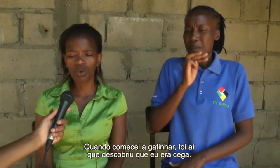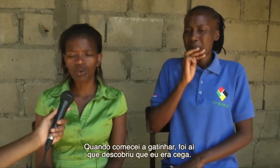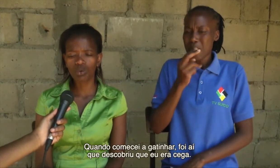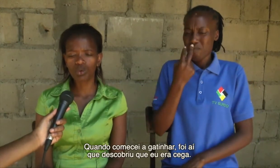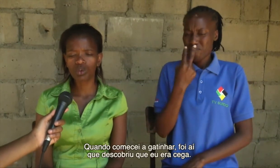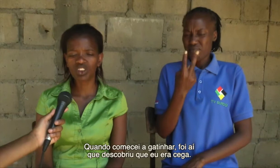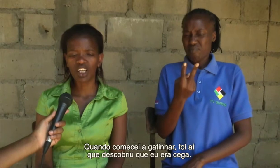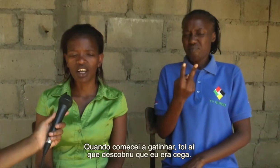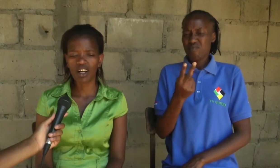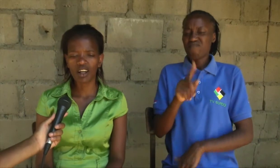cega.